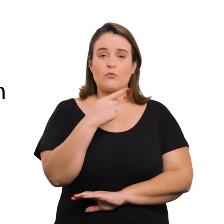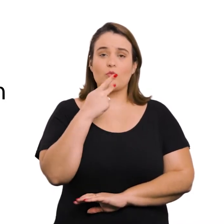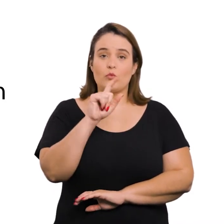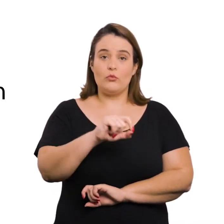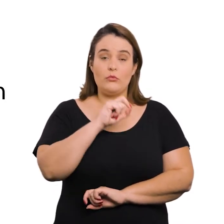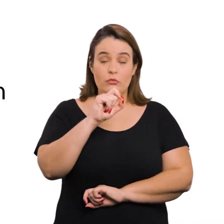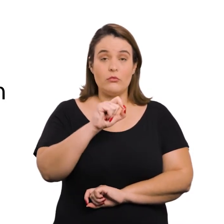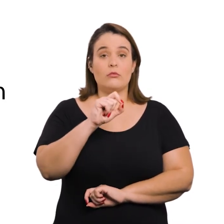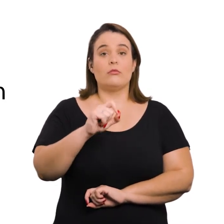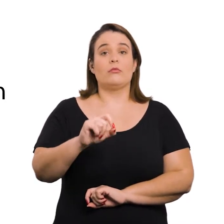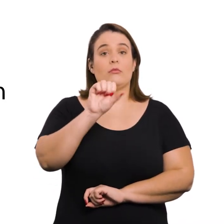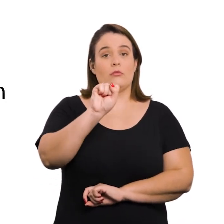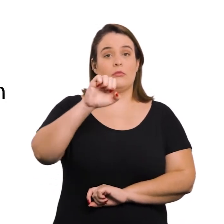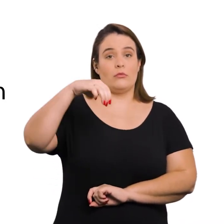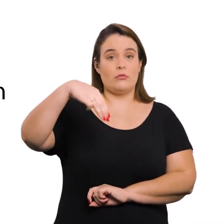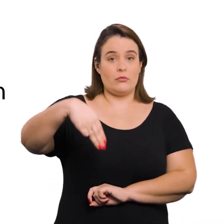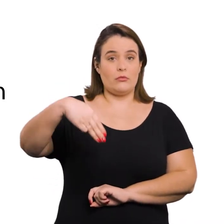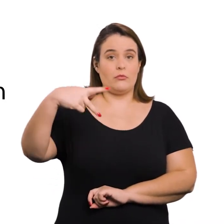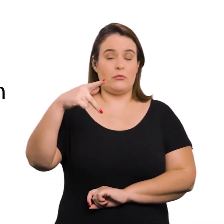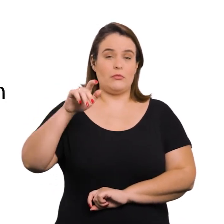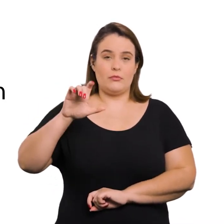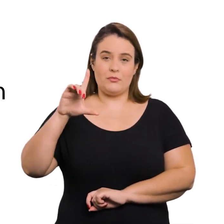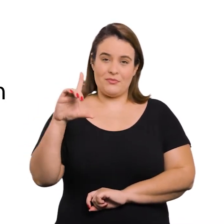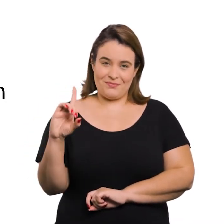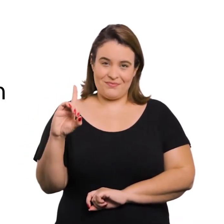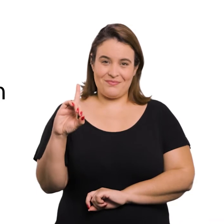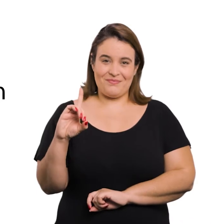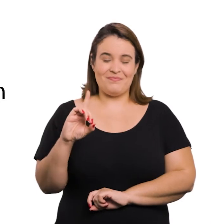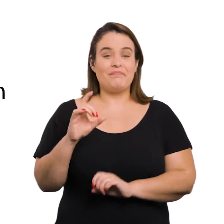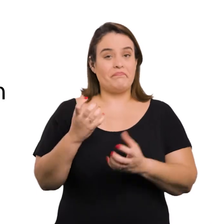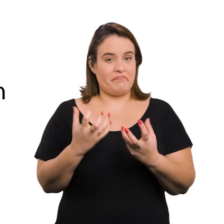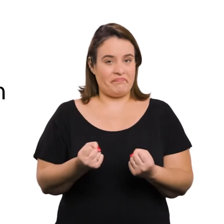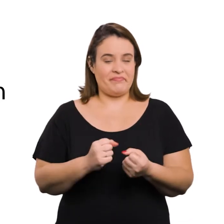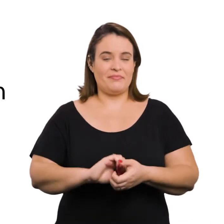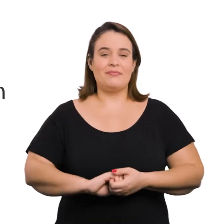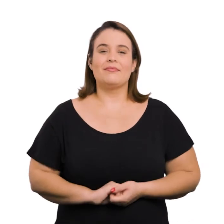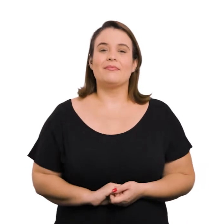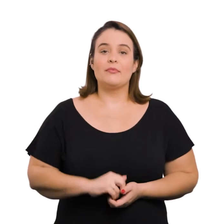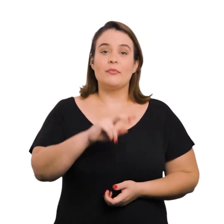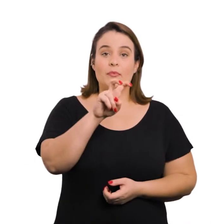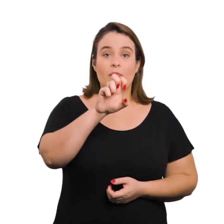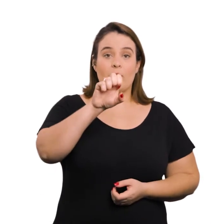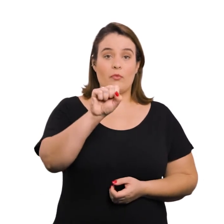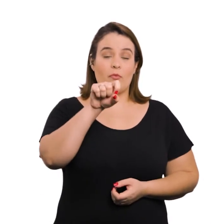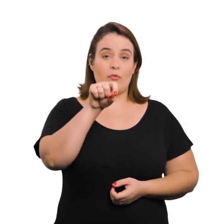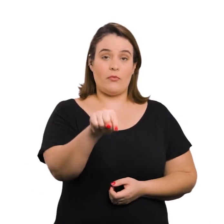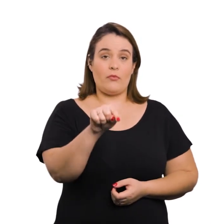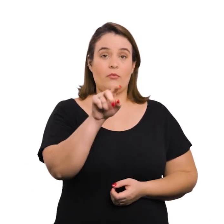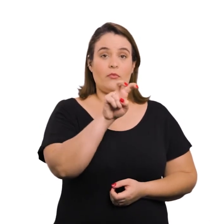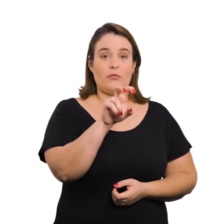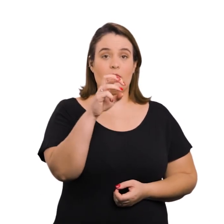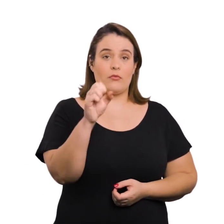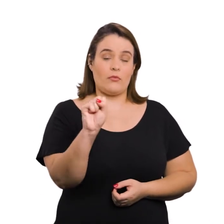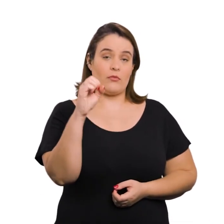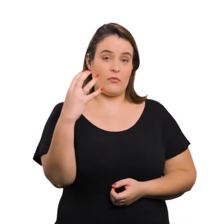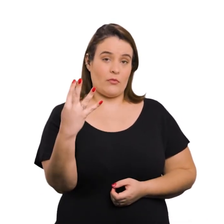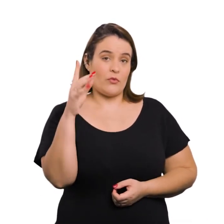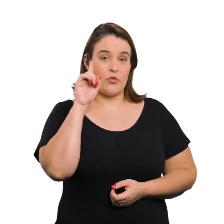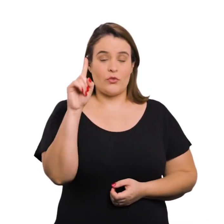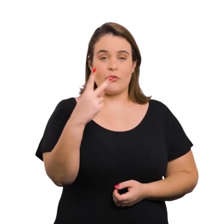Dispõe sobre a reorganização da Secretaria Municipal da Pessoa com Deficiência. Decreto nº 58